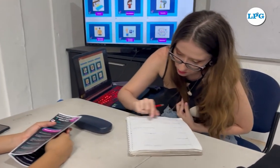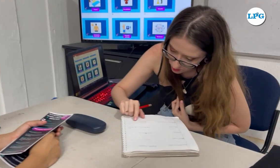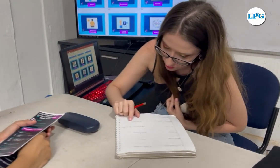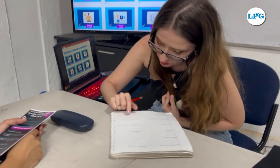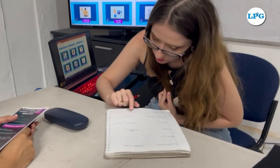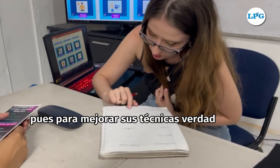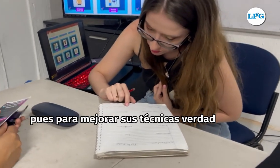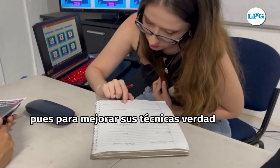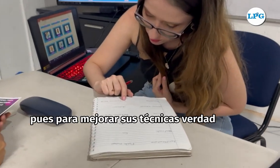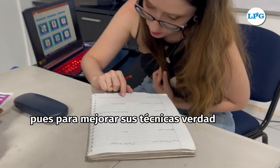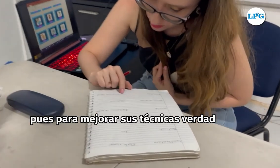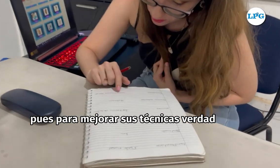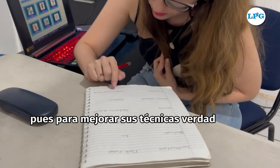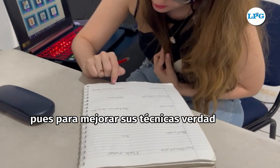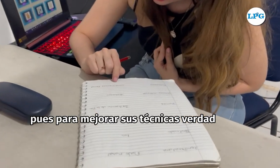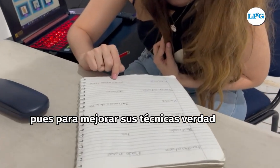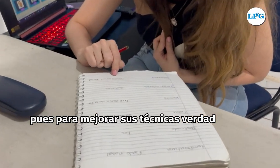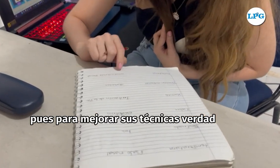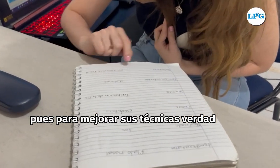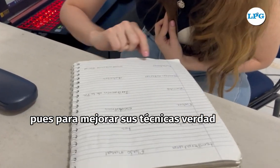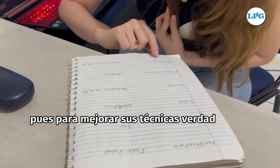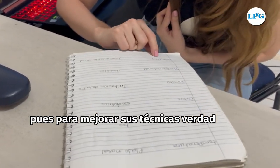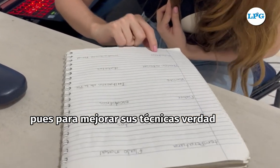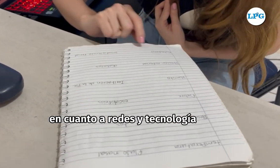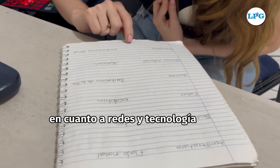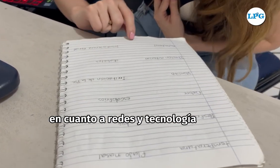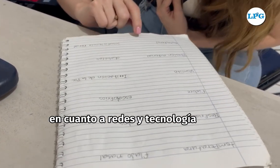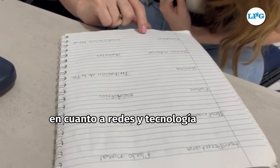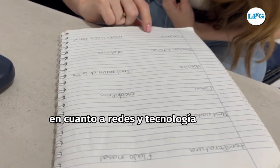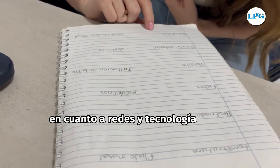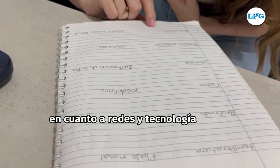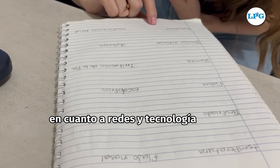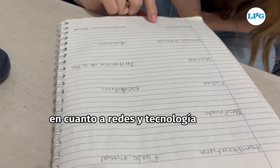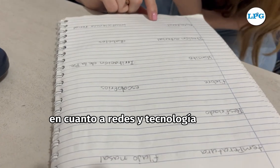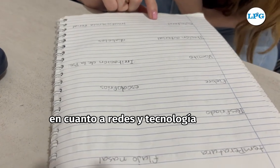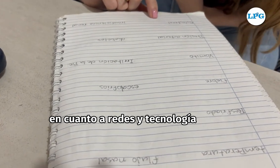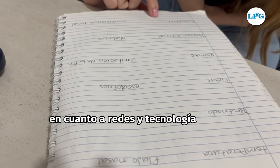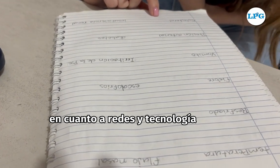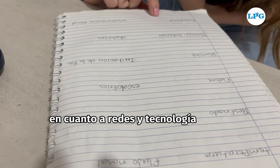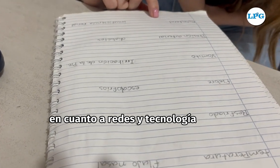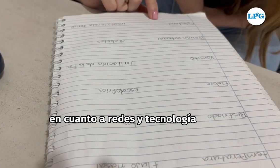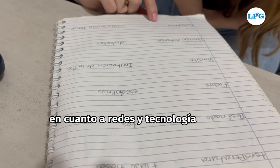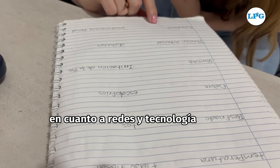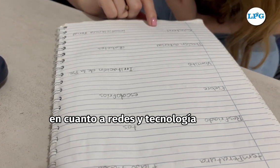pues para mejorar sus técnicas en cuanto a redes y tecnología.